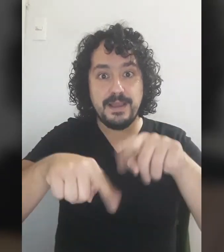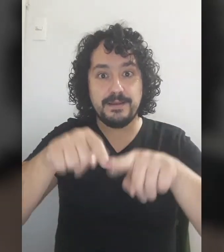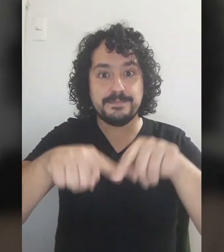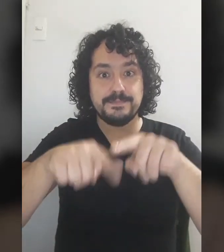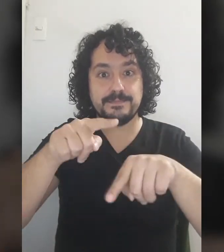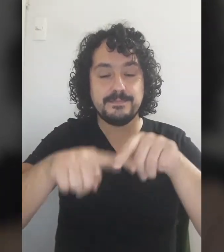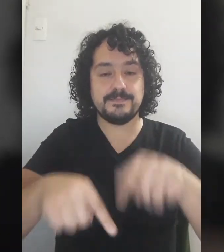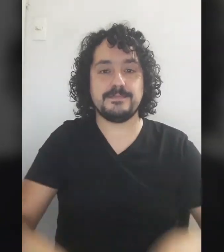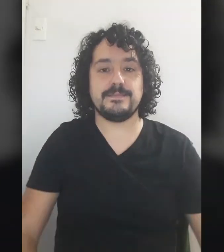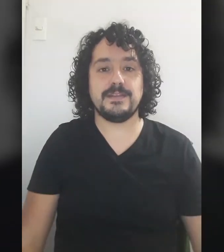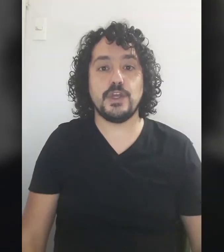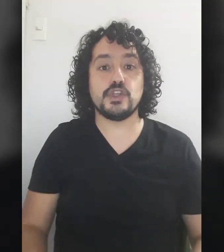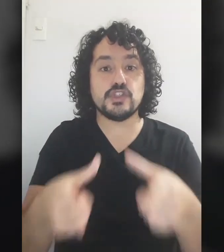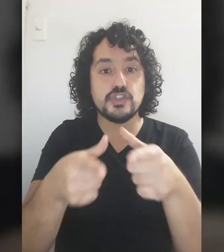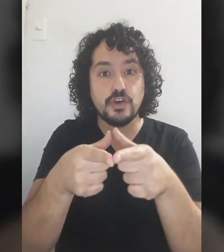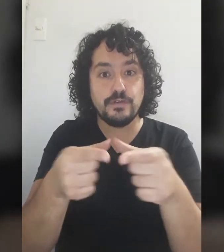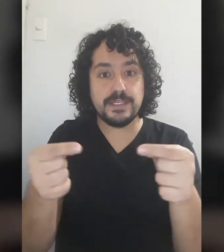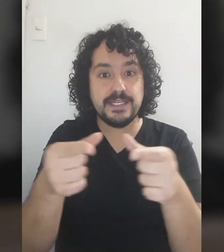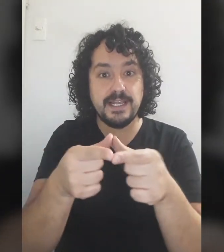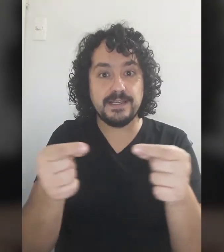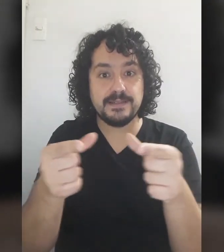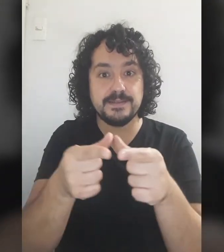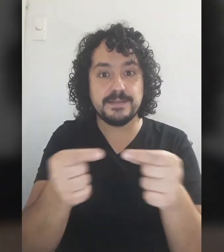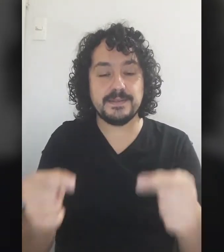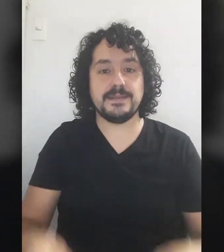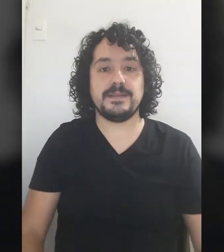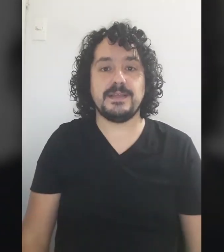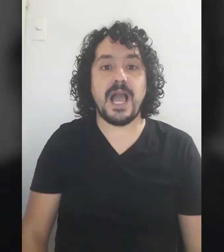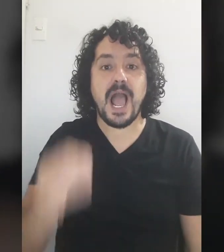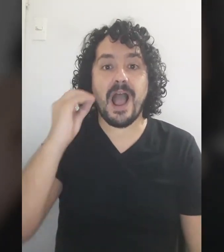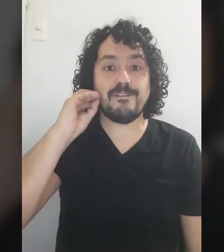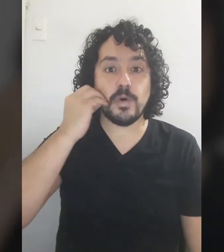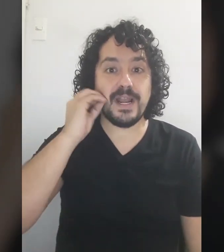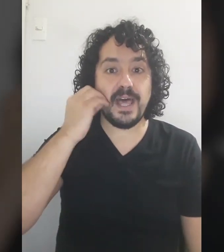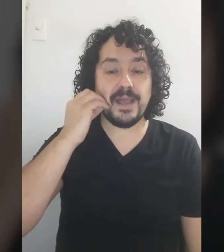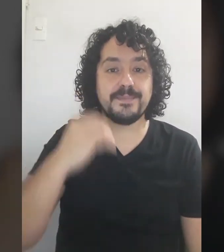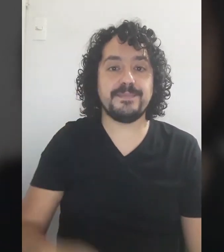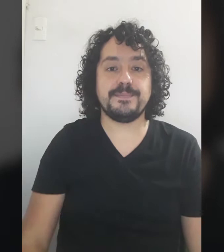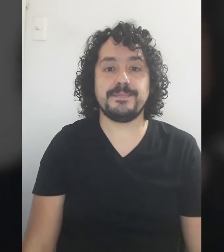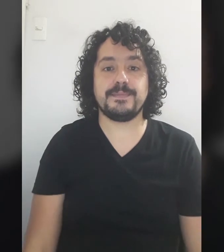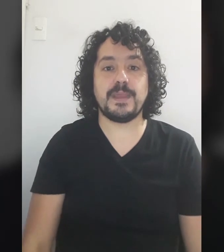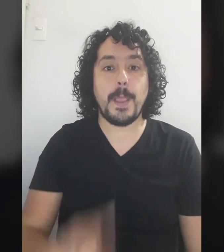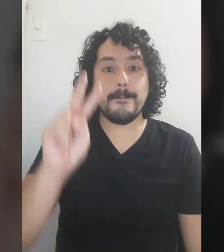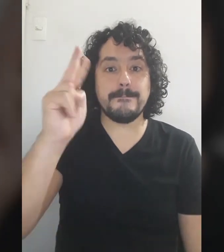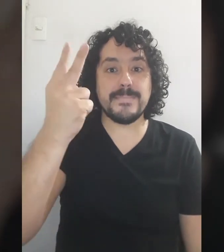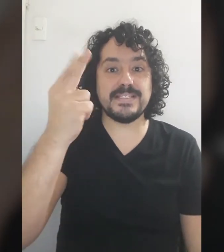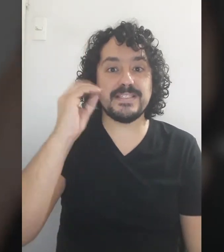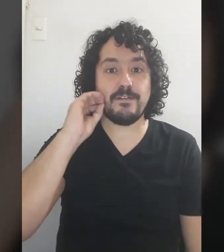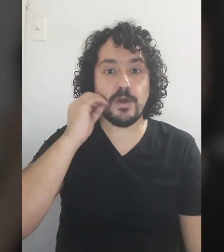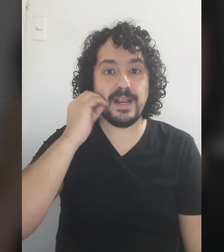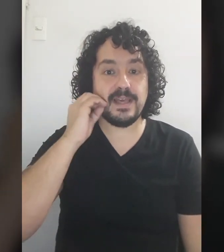Sobrina Abuela Bisabuela